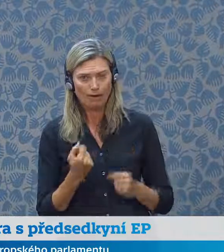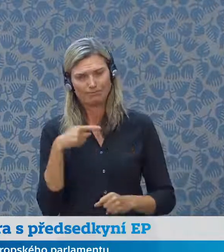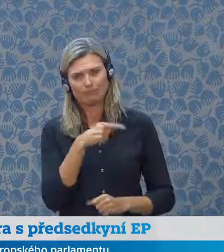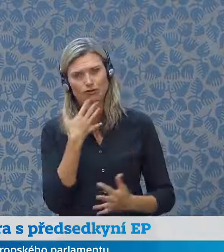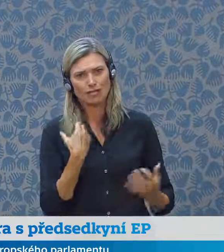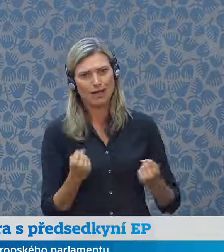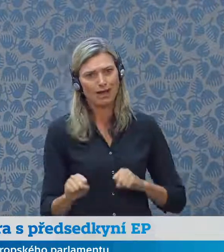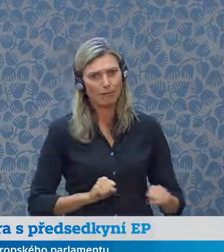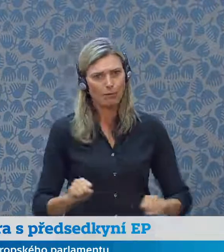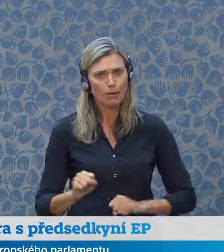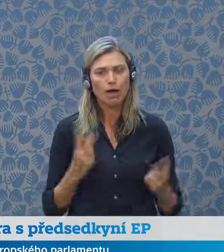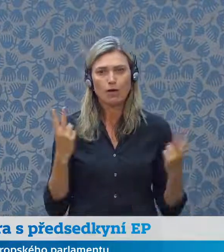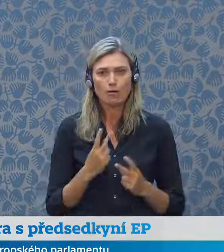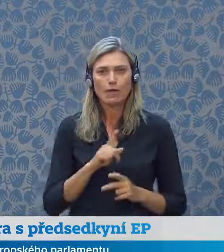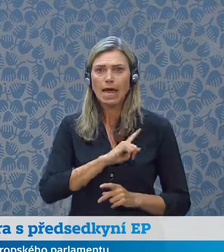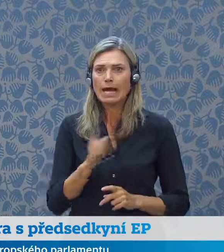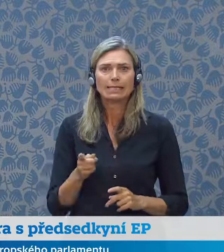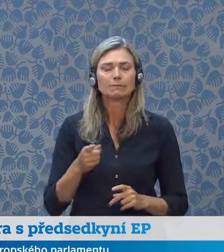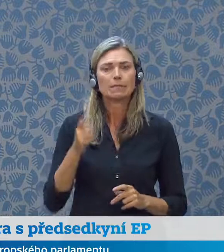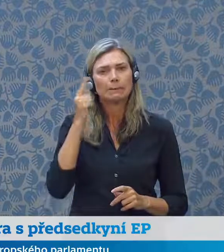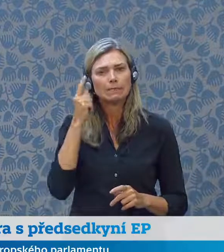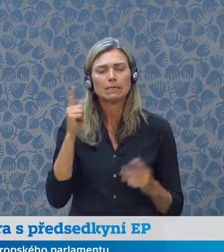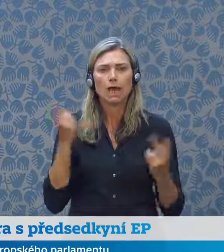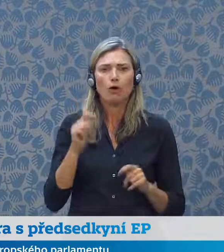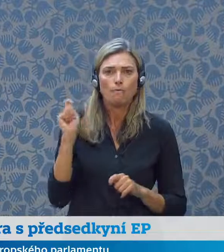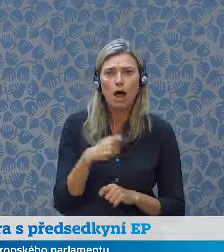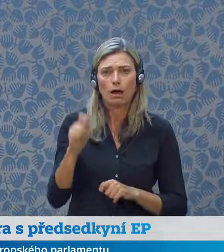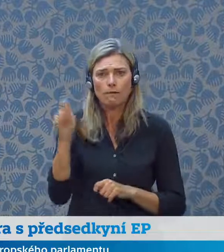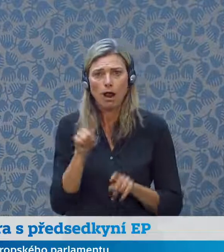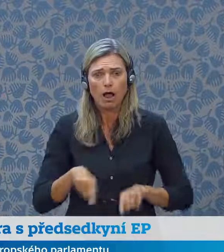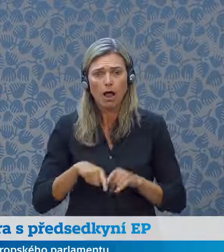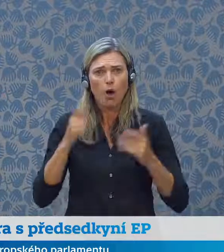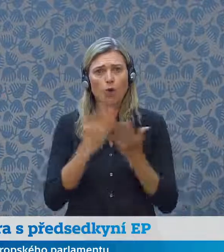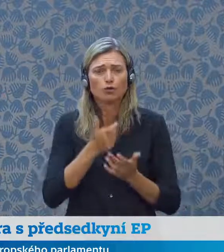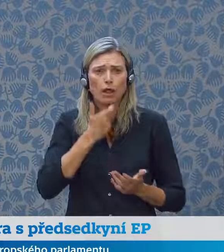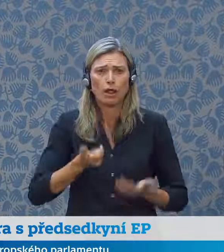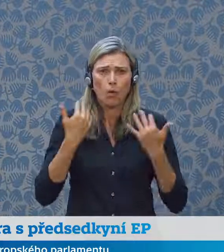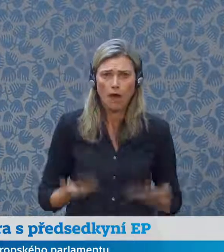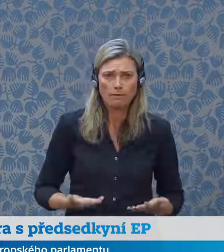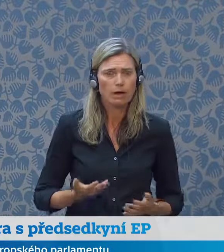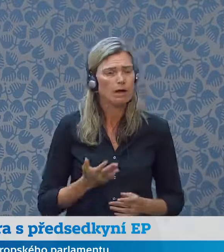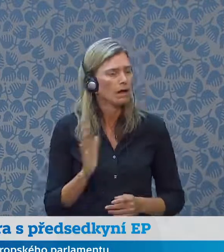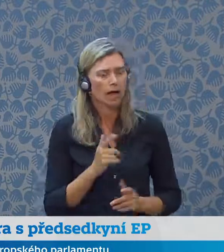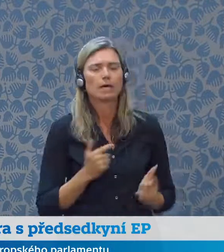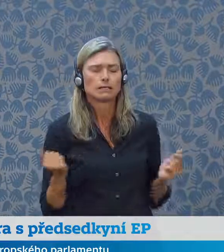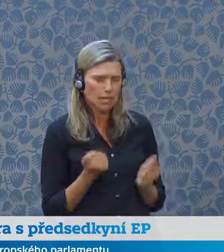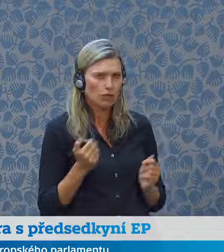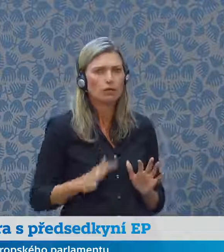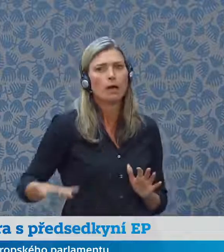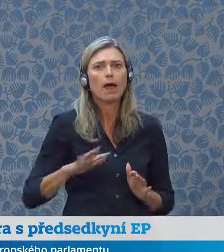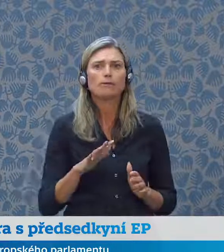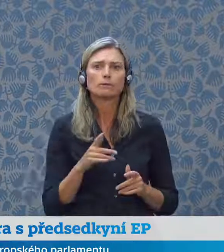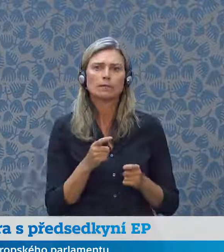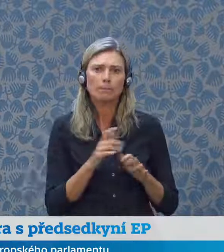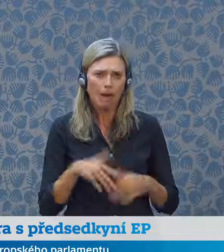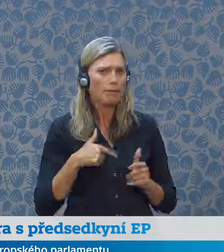nedopustili, že převáží únava z války a my chceme i zde vás ujistit plnou podporou Evropského parlamentu.